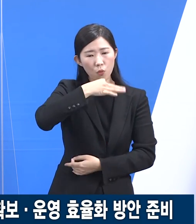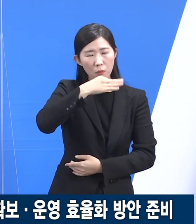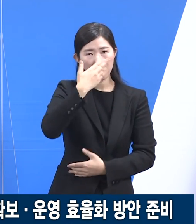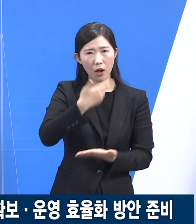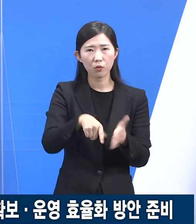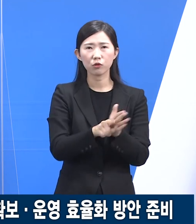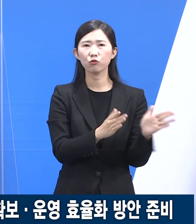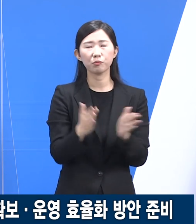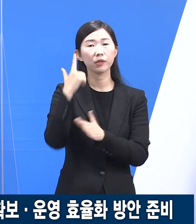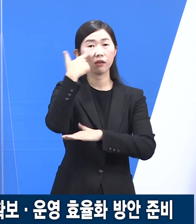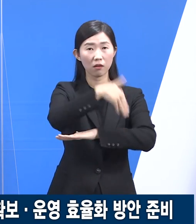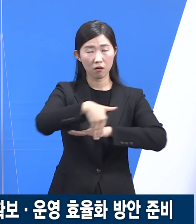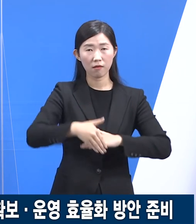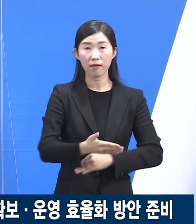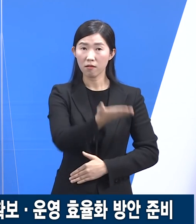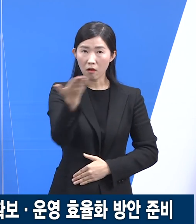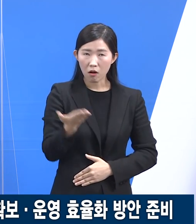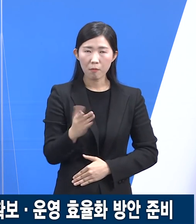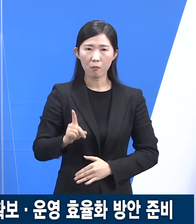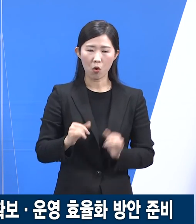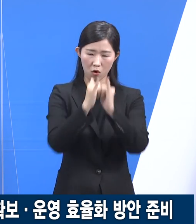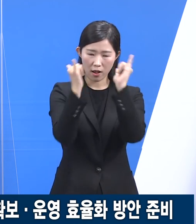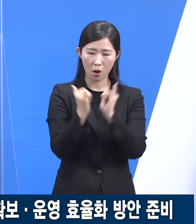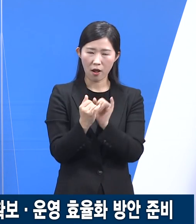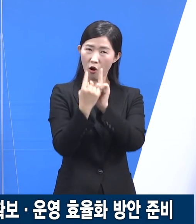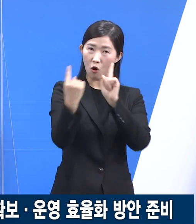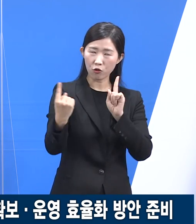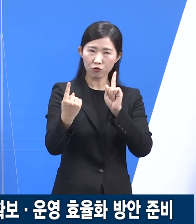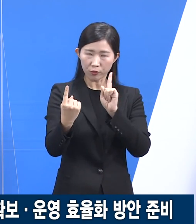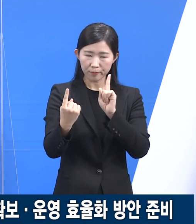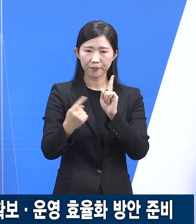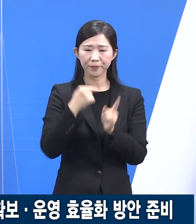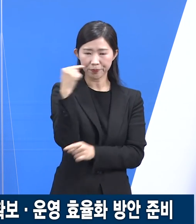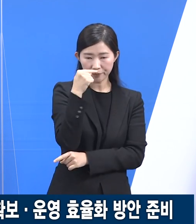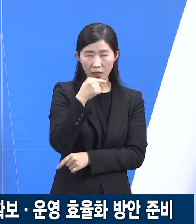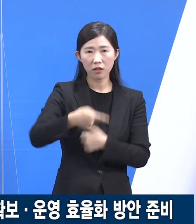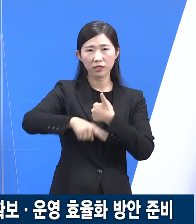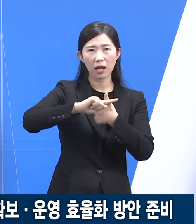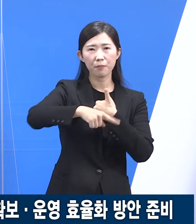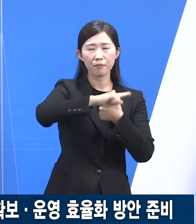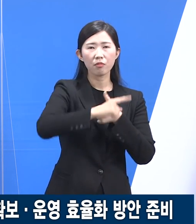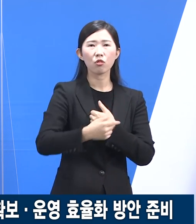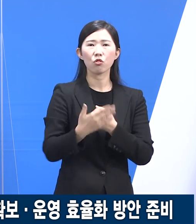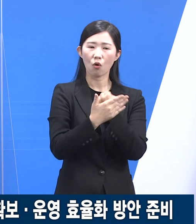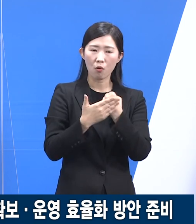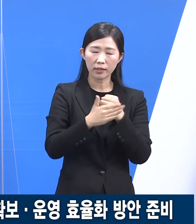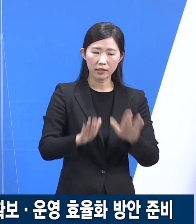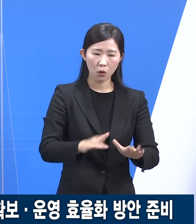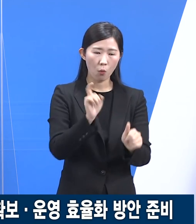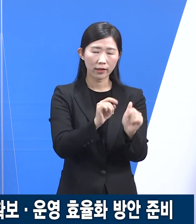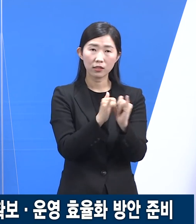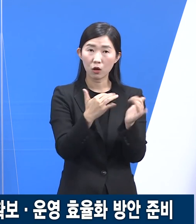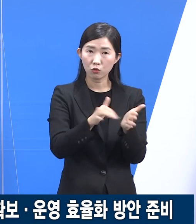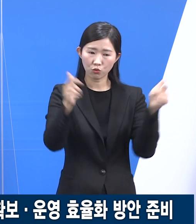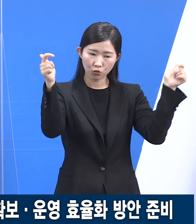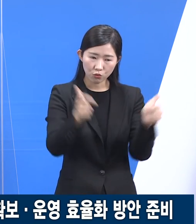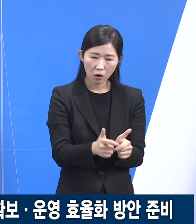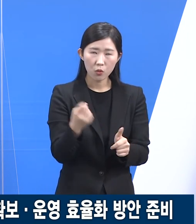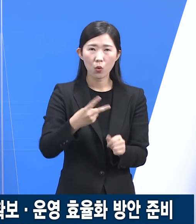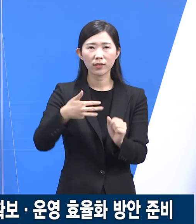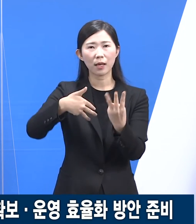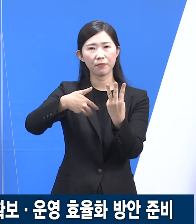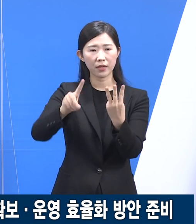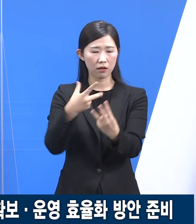당일 도민 여러분께서 거리 두기 강화 조치에 적극적으로 참여해 주신 덕분에 확진자는 감소하고 3차 접종률 또한 지속